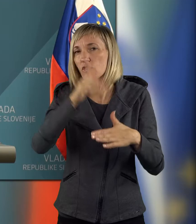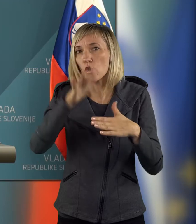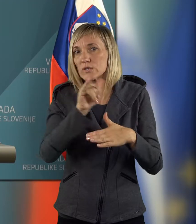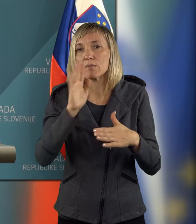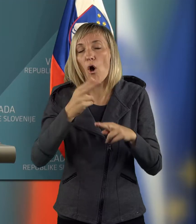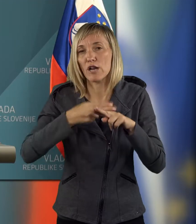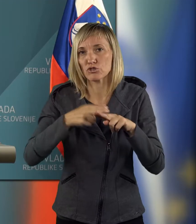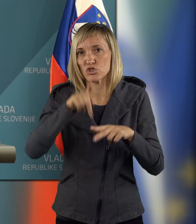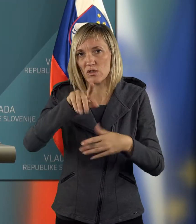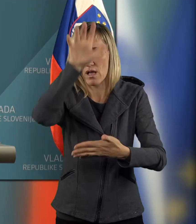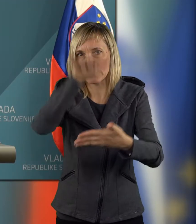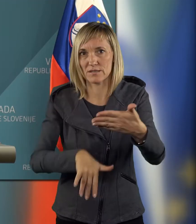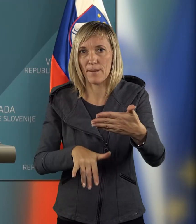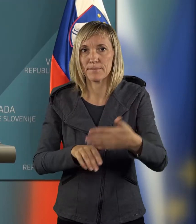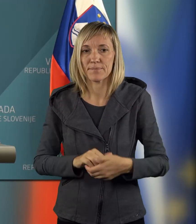konca leta.